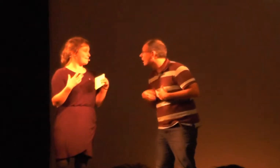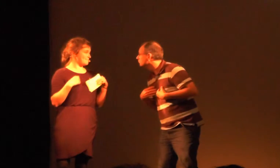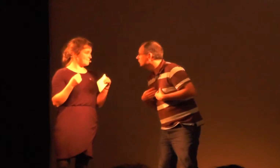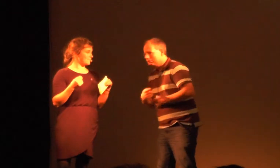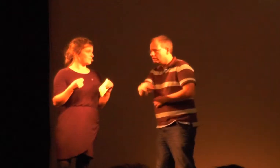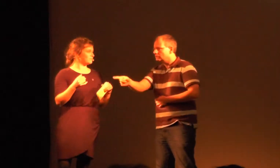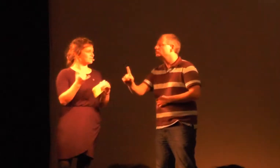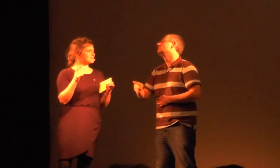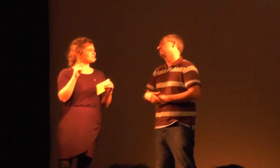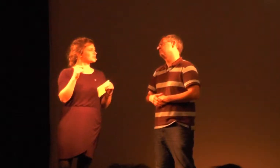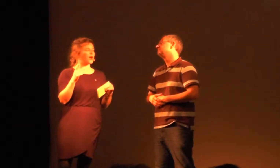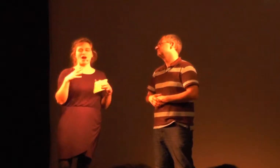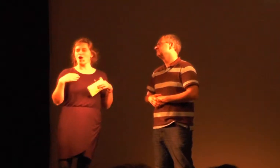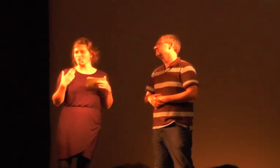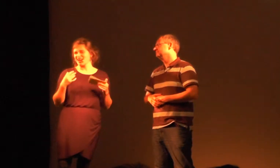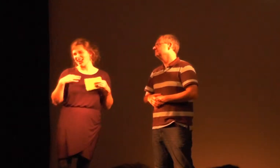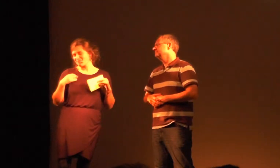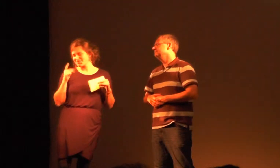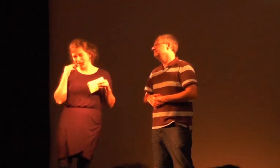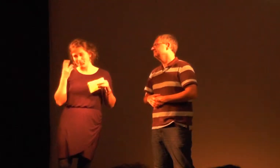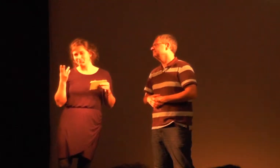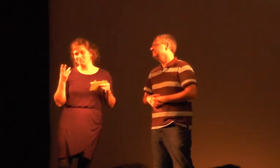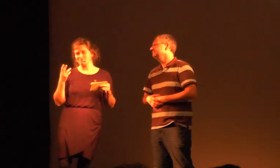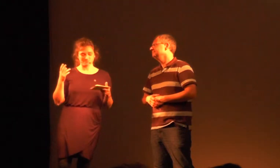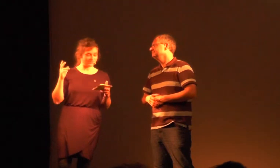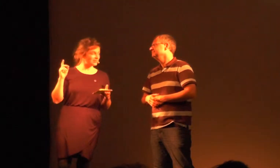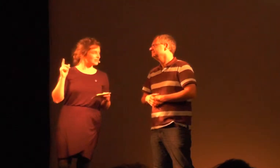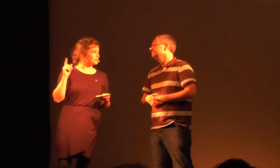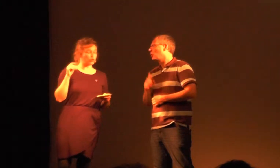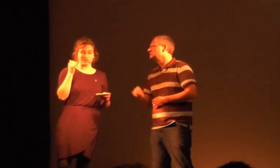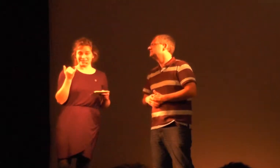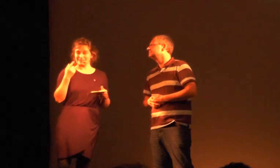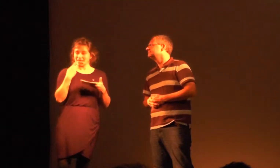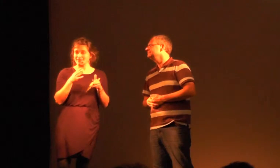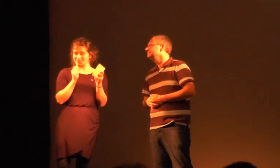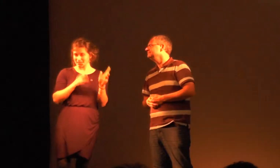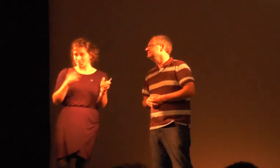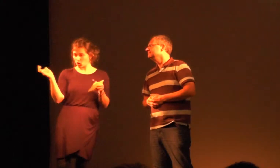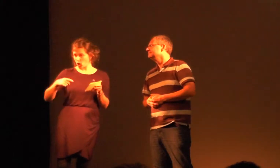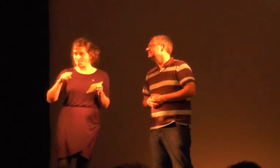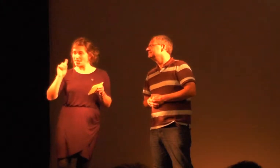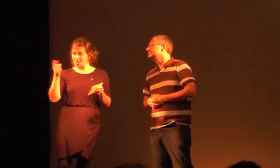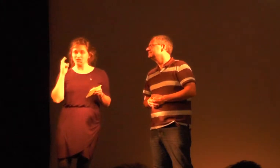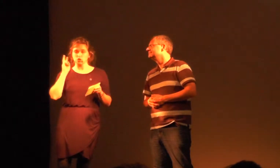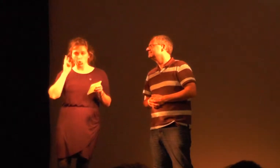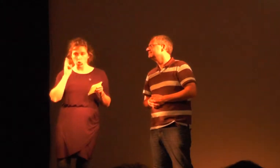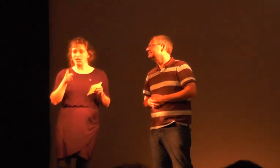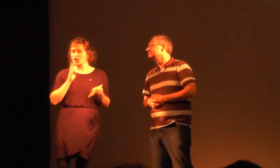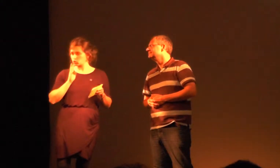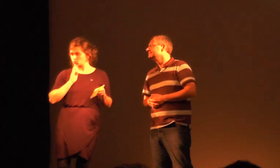Gut, jetzt ist zuerst das Opferlamm in der Reihe. Was ist denn ein Opferlamm? Also, so nennt man das beim Slamm. Das ist der erste Slammer und der